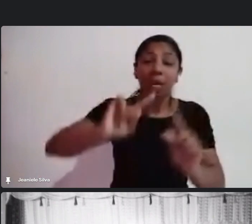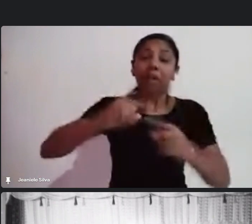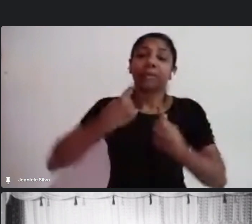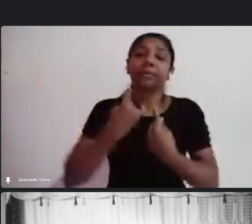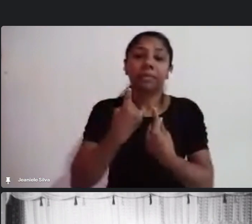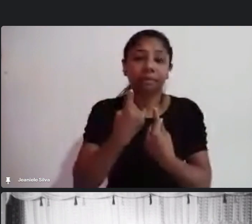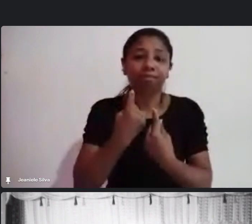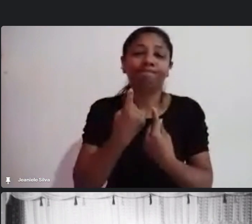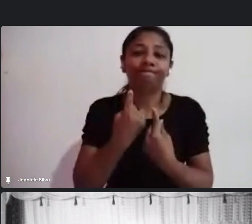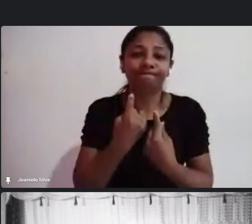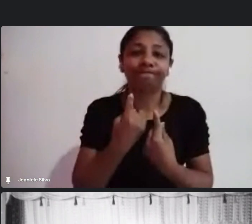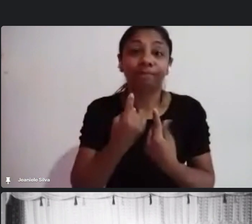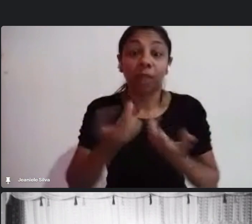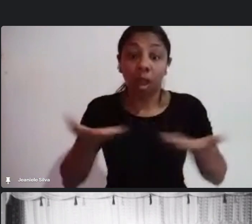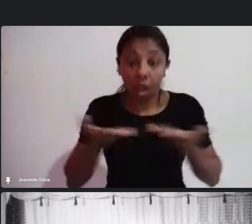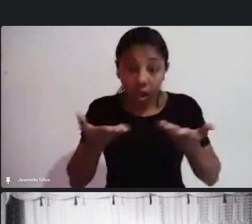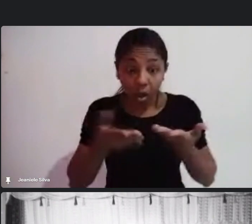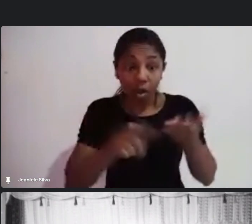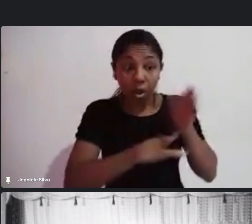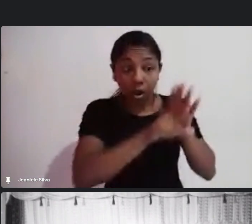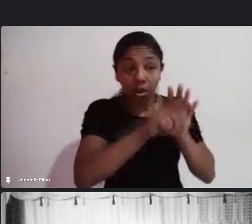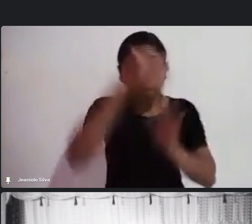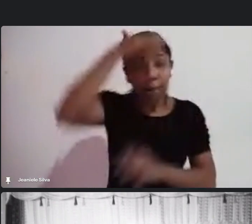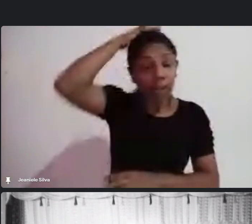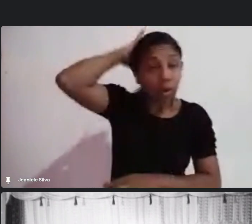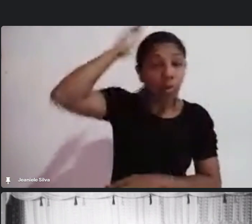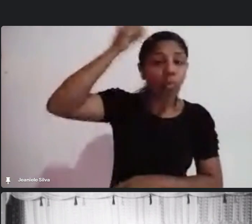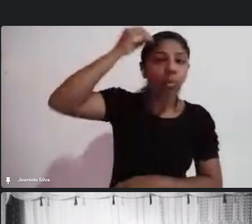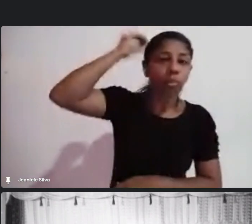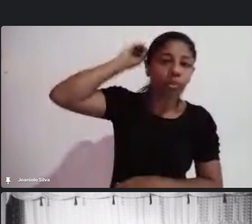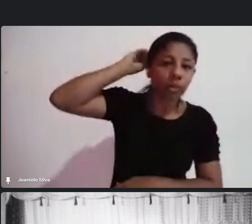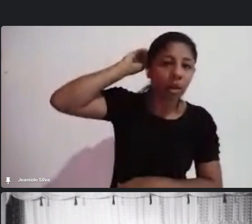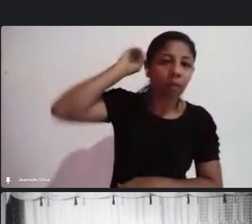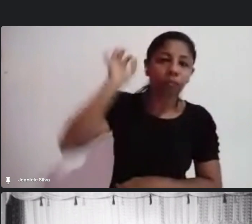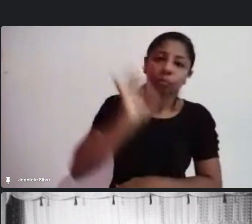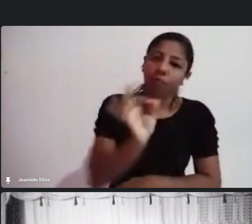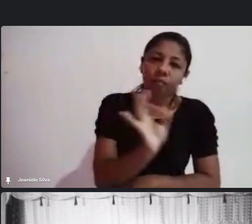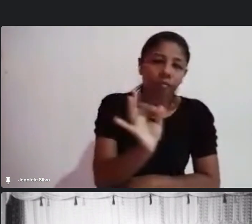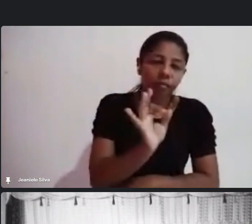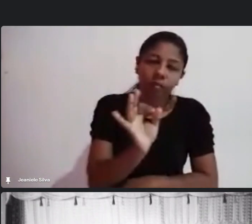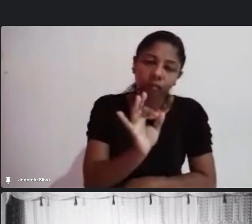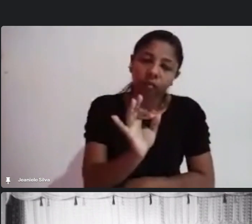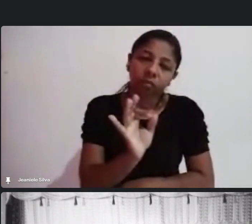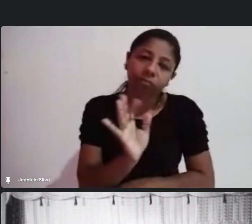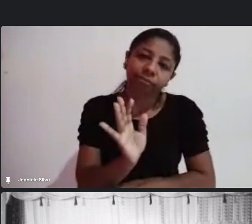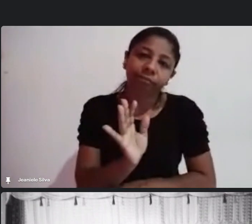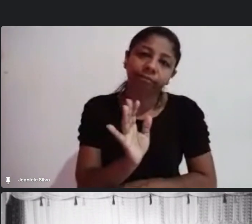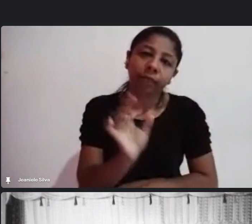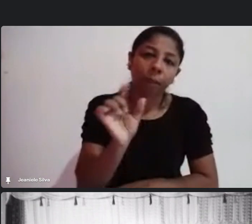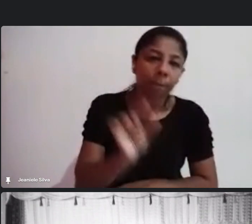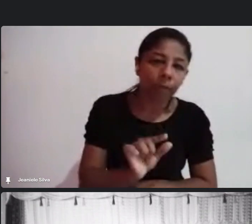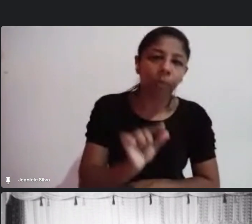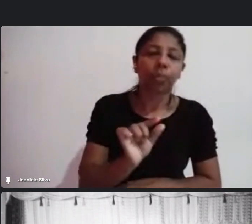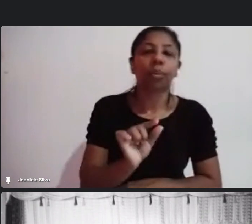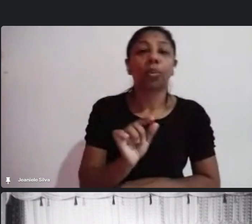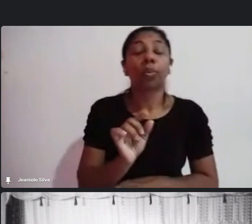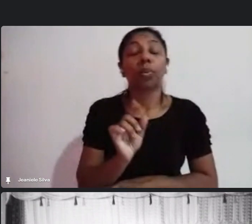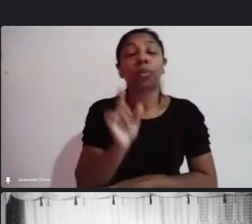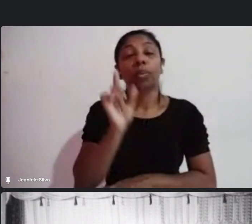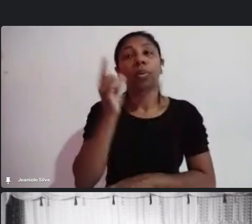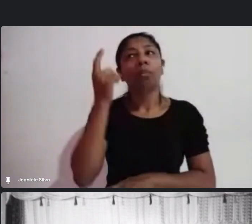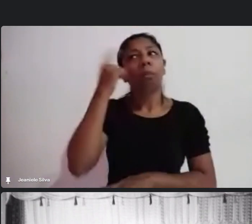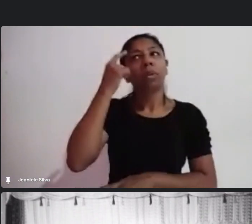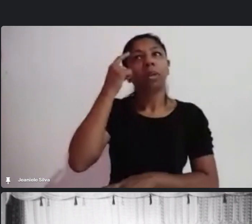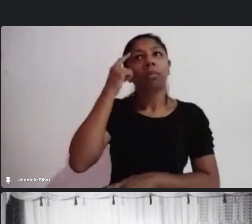que agora na Lei Paulo Gustavo nós não iremos enfrentar. Então, a ideia é retomar esse papo, você vai